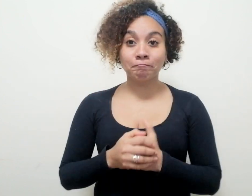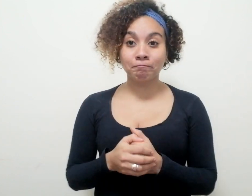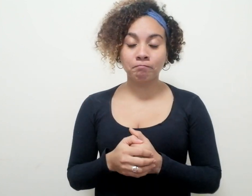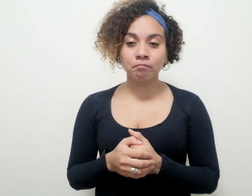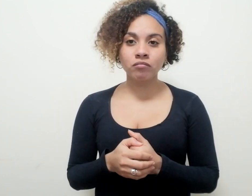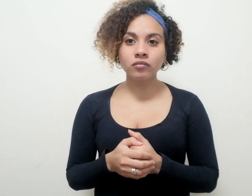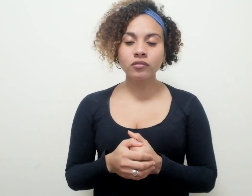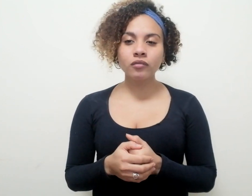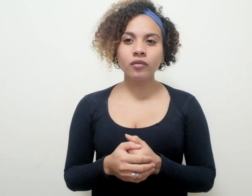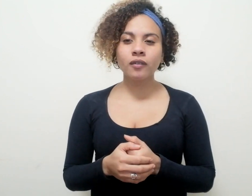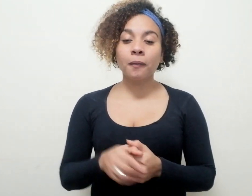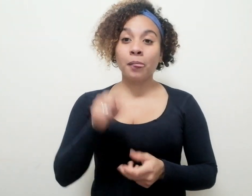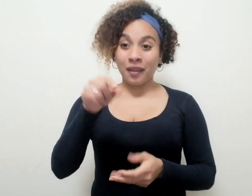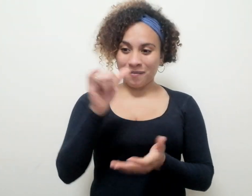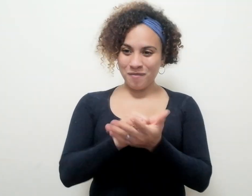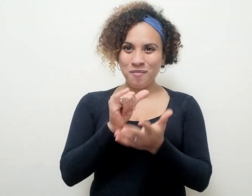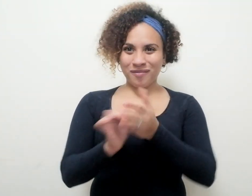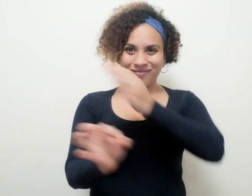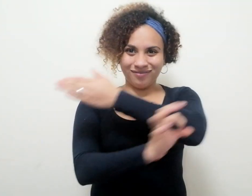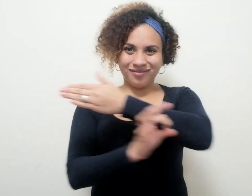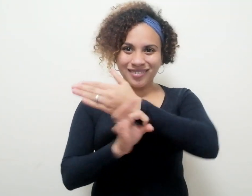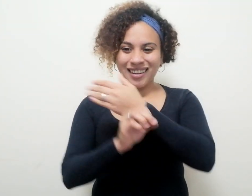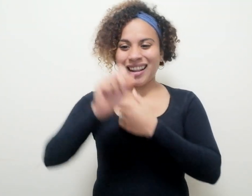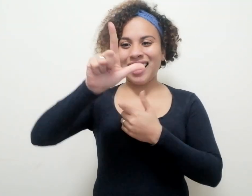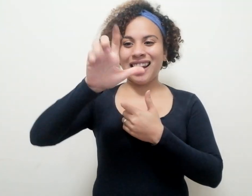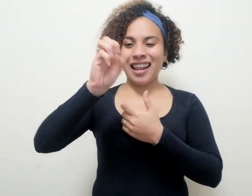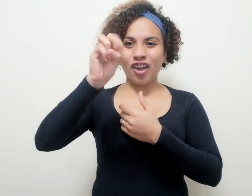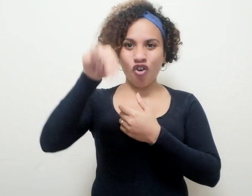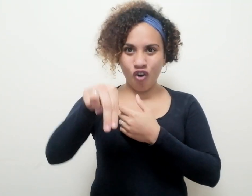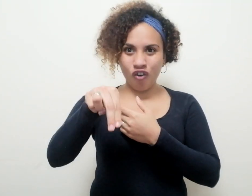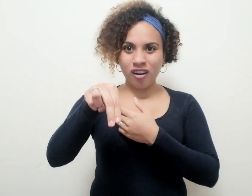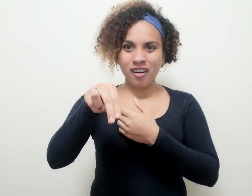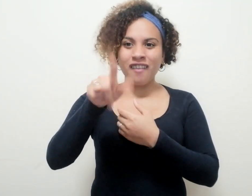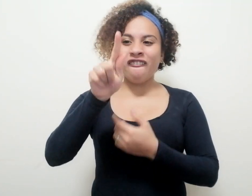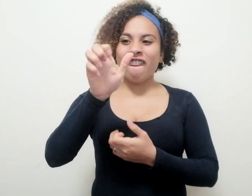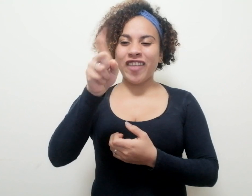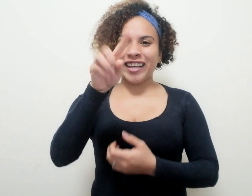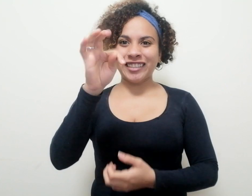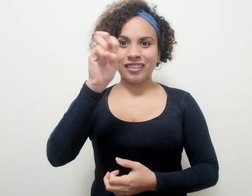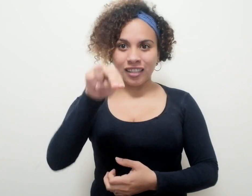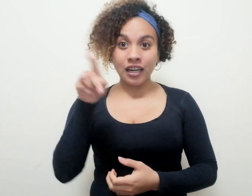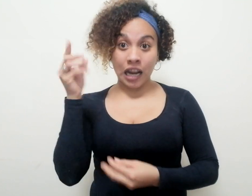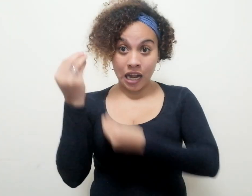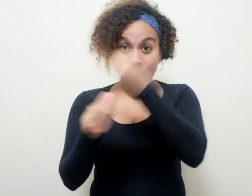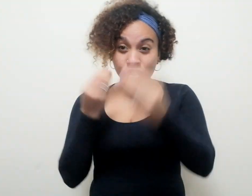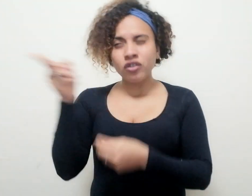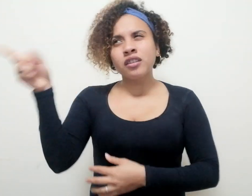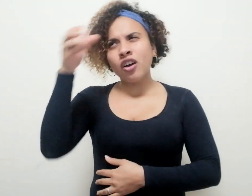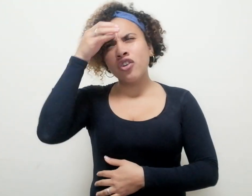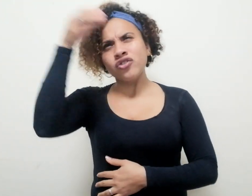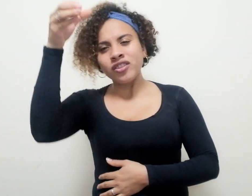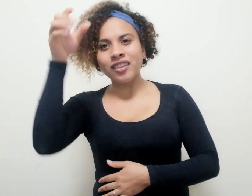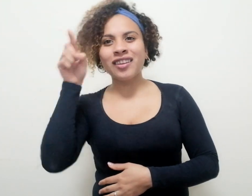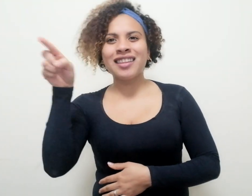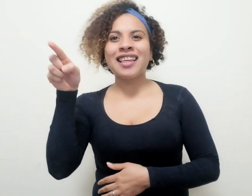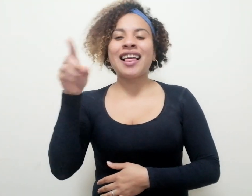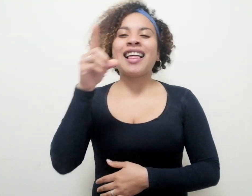El mismo psicólogo León Festinger, que introdujo el concepto de la insonancia